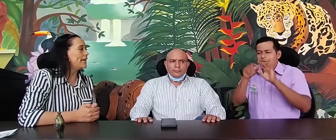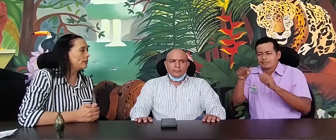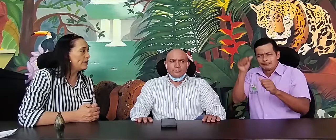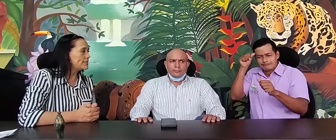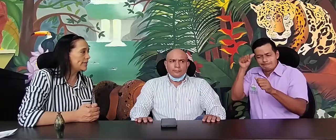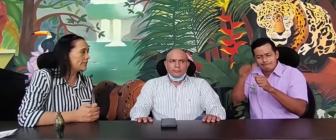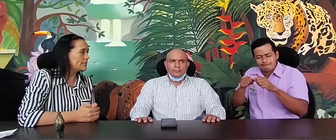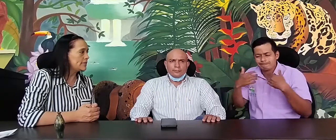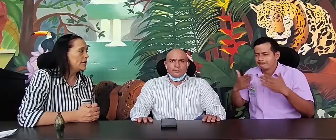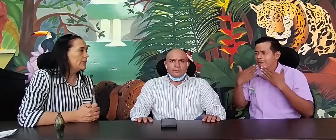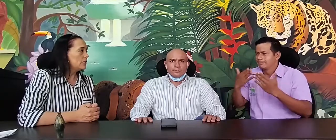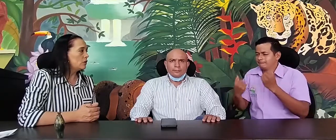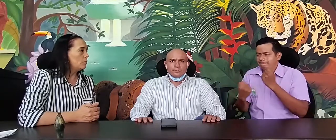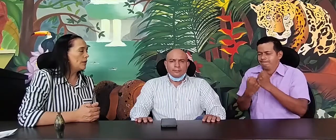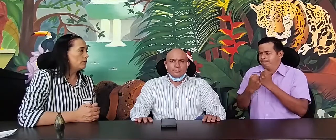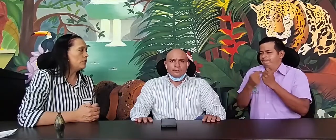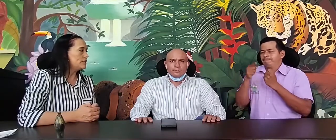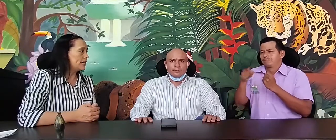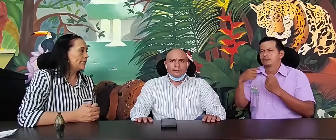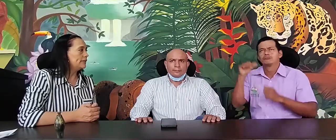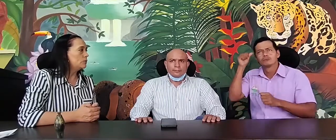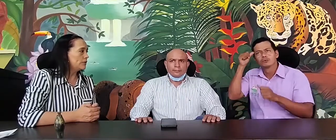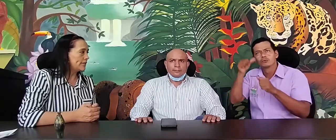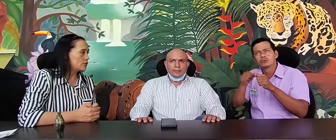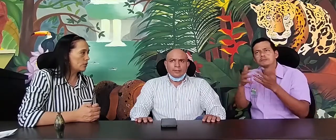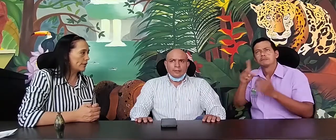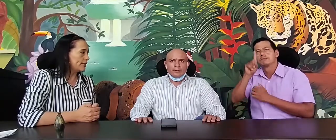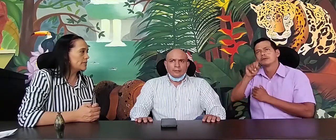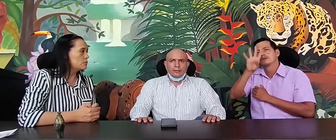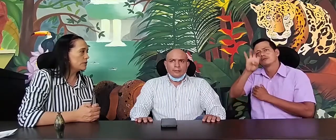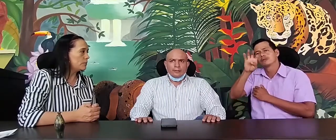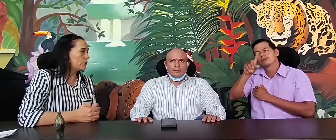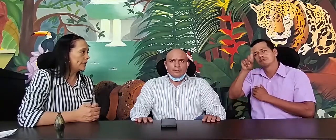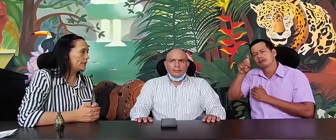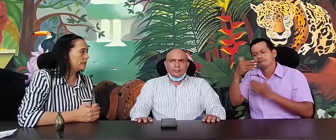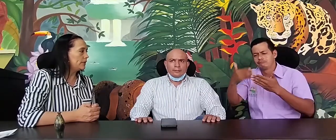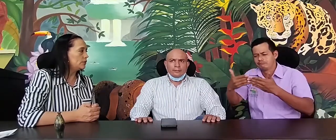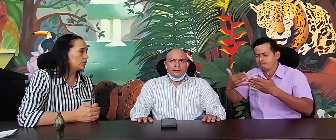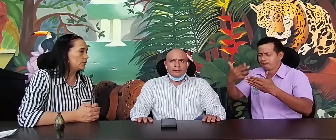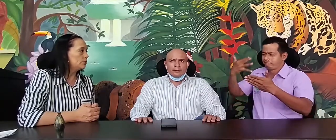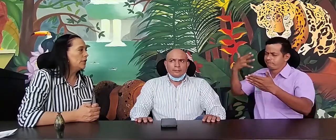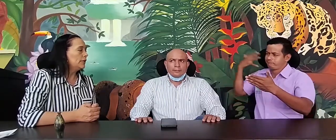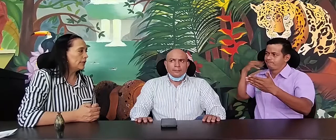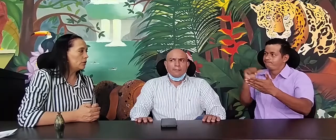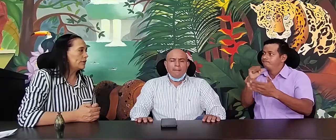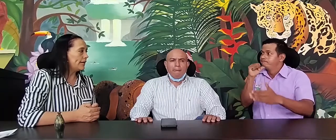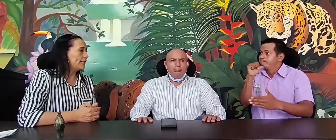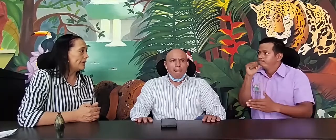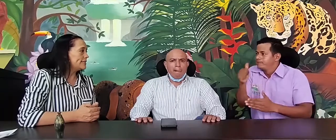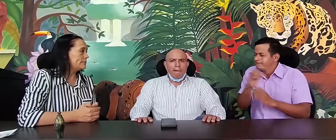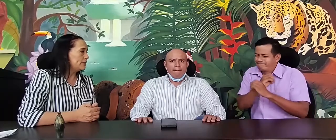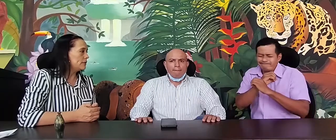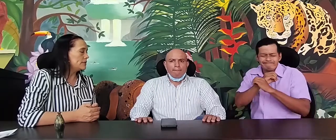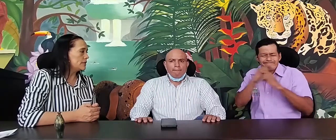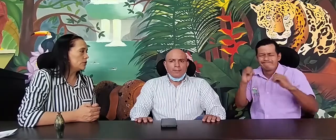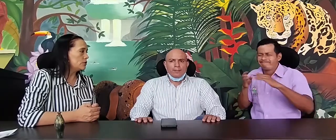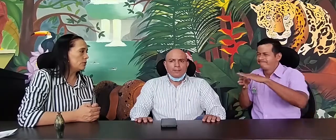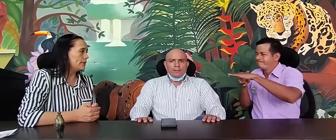lengua de señas como lengua oficial de la comunidad sorda. Es muy importante para nosotros recordar que desde 1996,